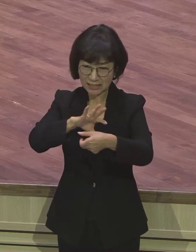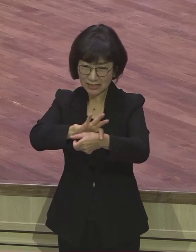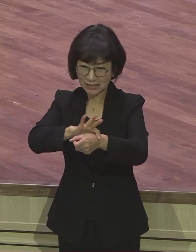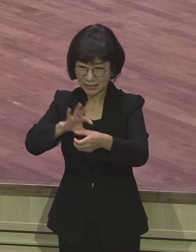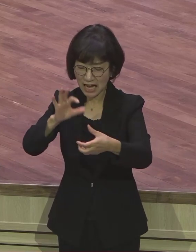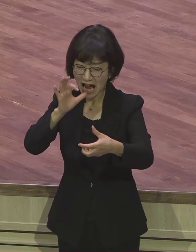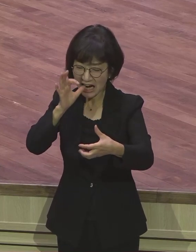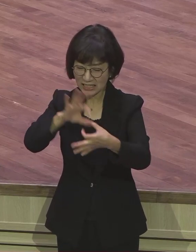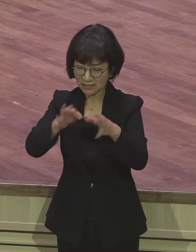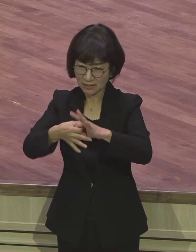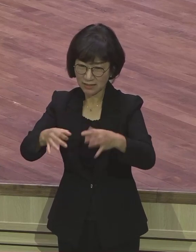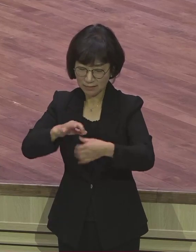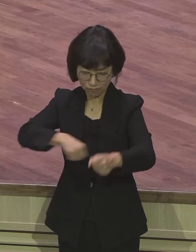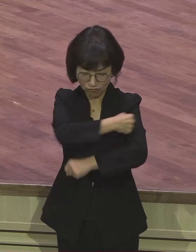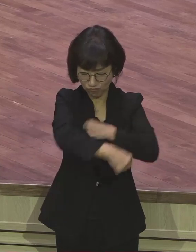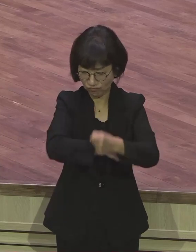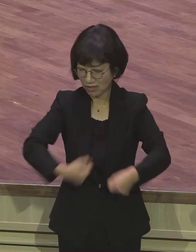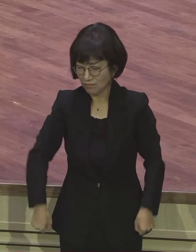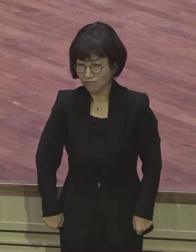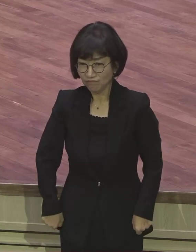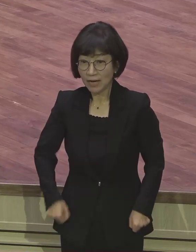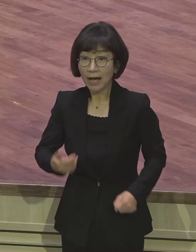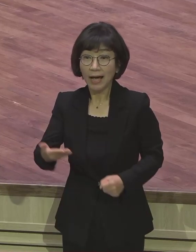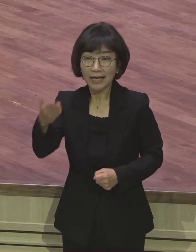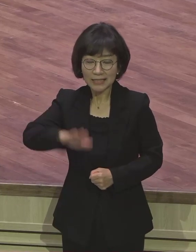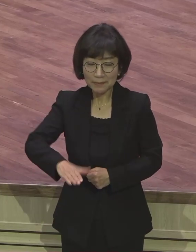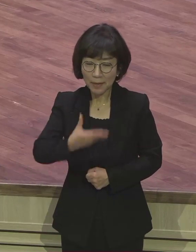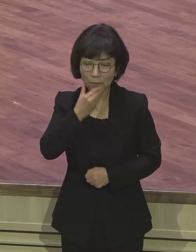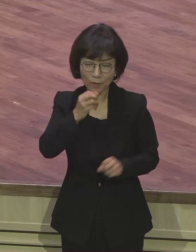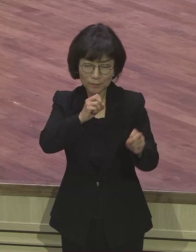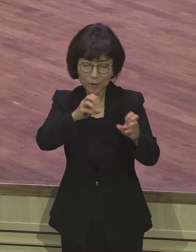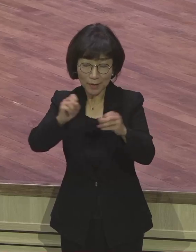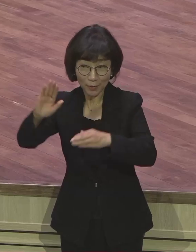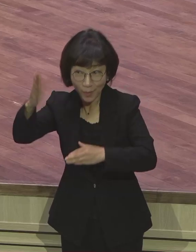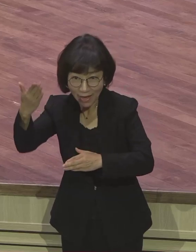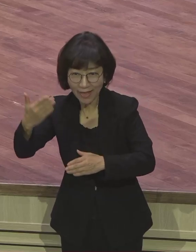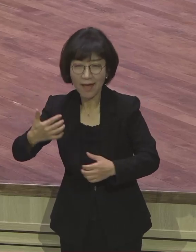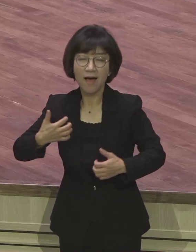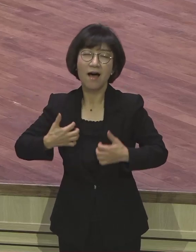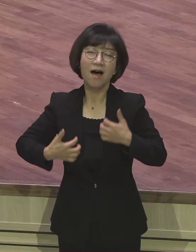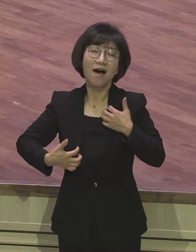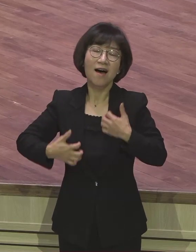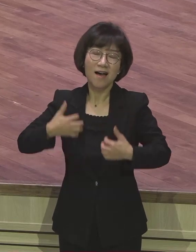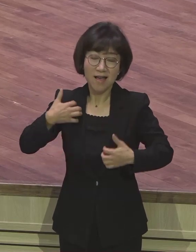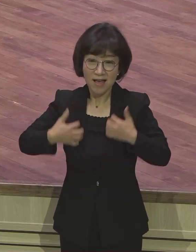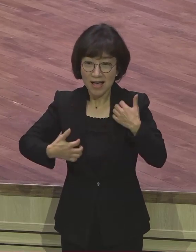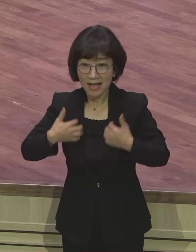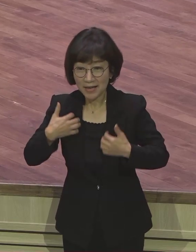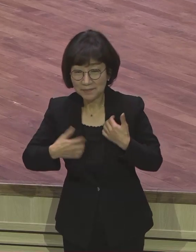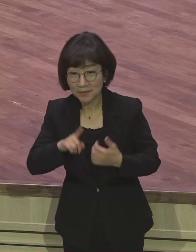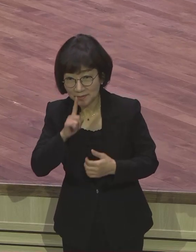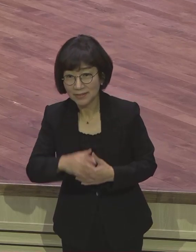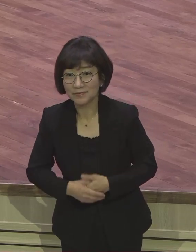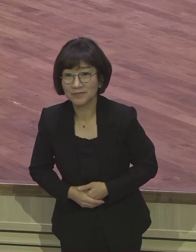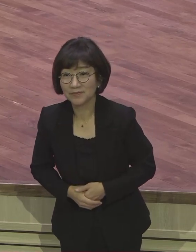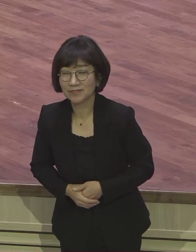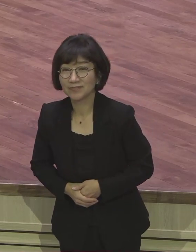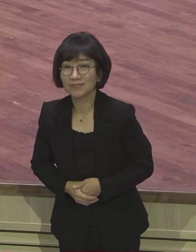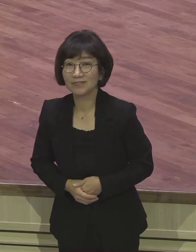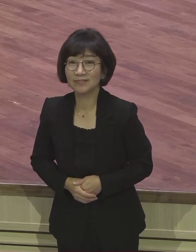있었기 때문에 기뻐할 수 있다. 말이에요. 진전이 있었기 때문에. 전두사 바울에게